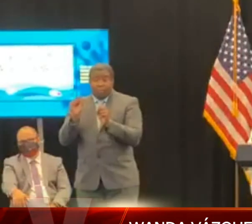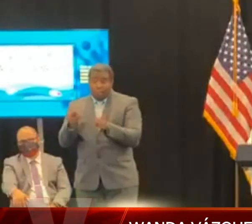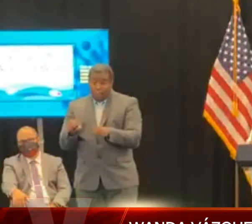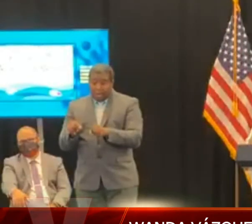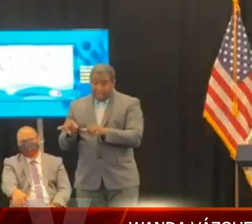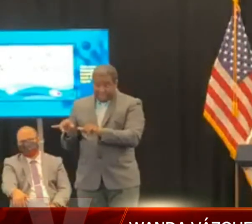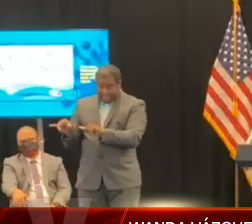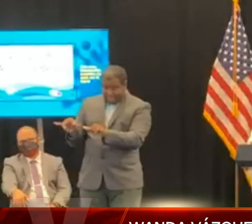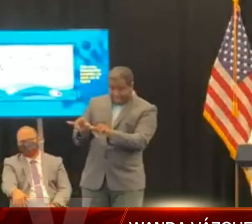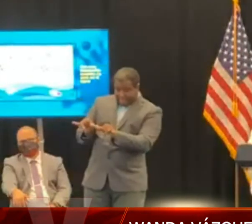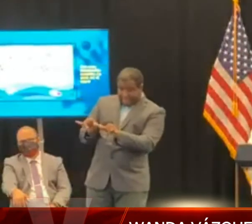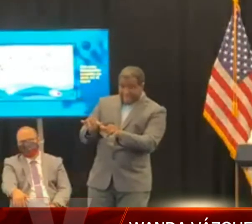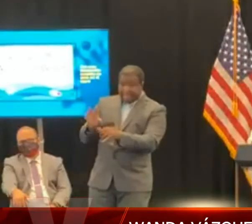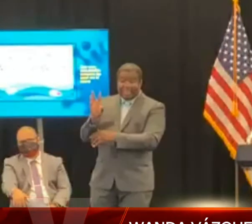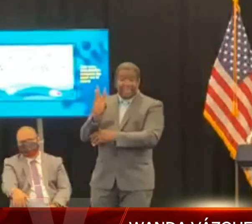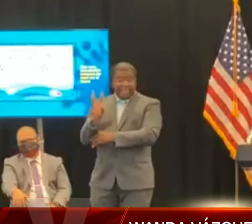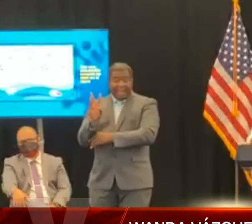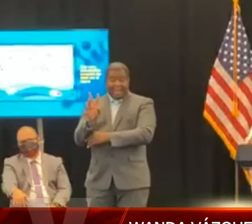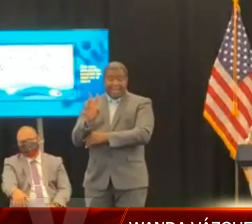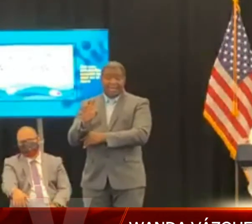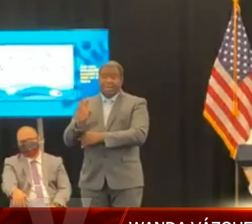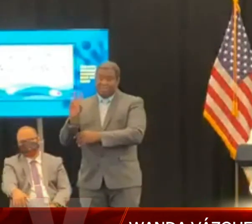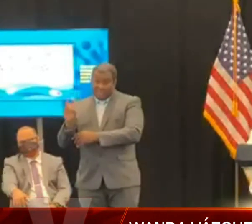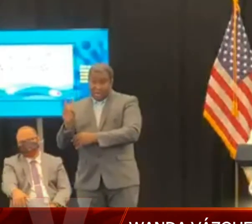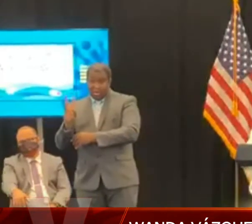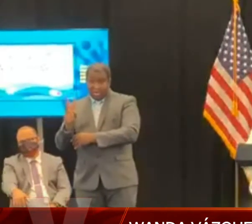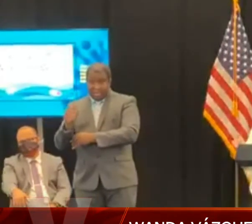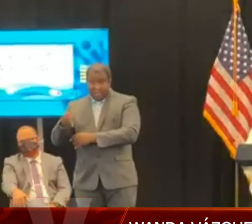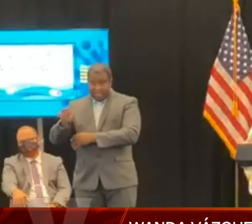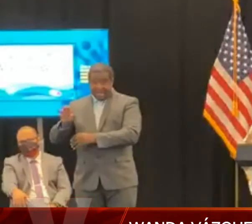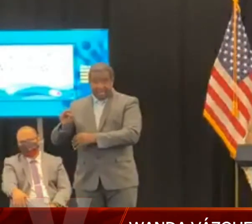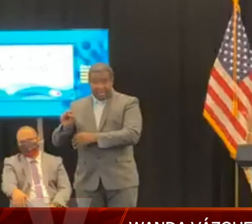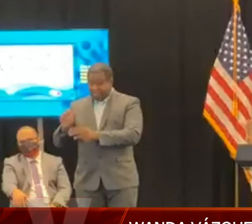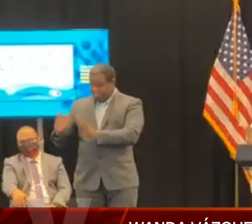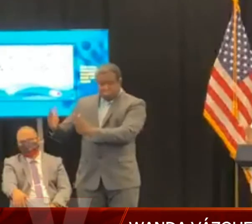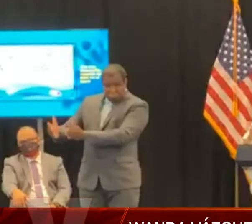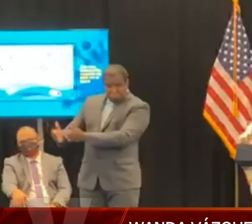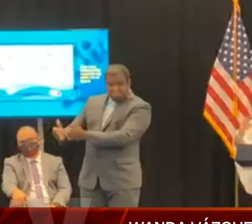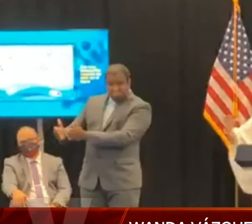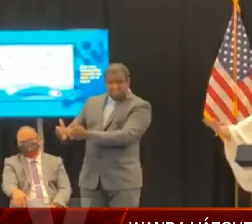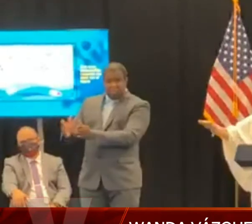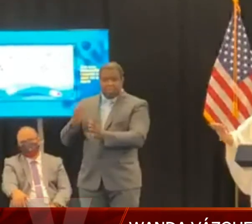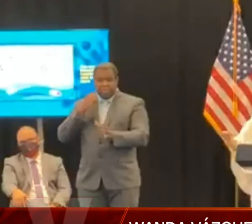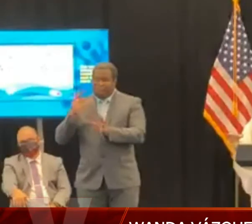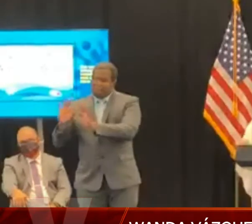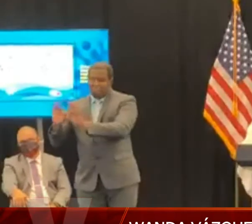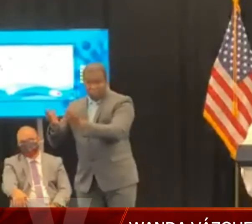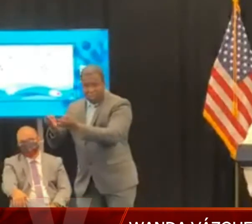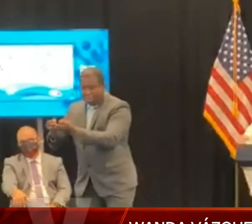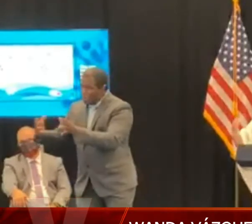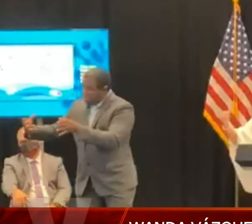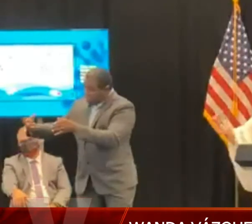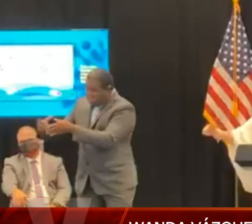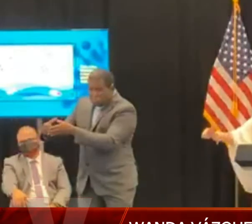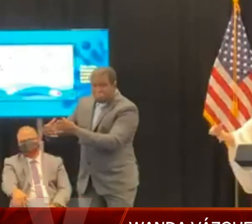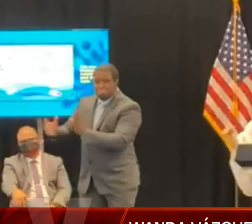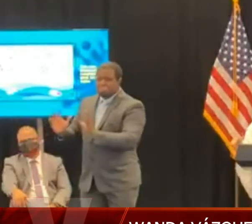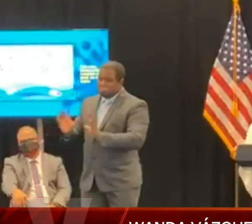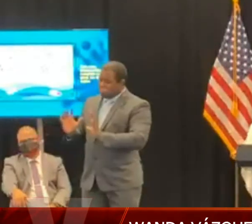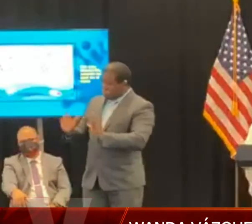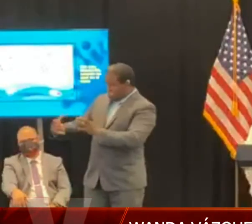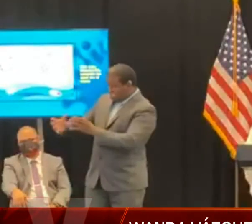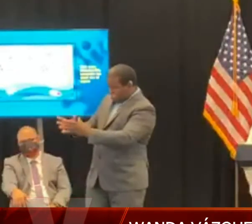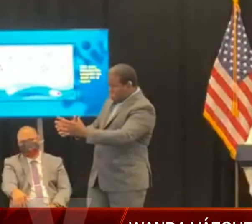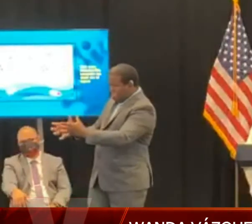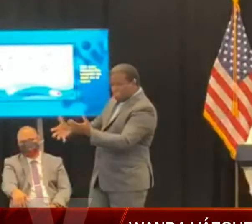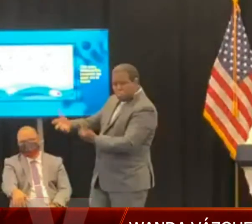mascarilla cuando estén, cuando no estén en el agua. Es decir, si está dentro del agua, en el agua deben estar